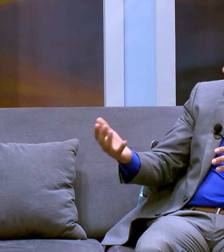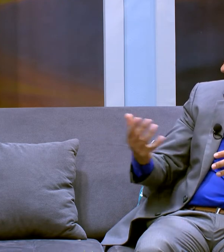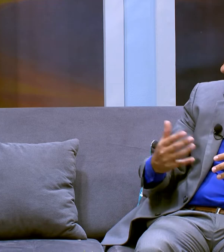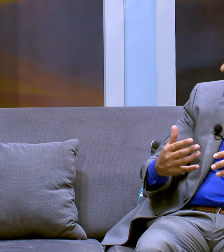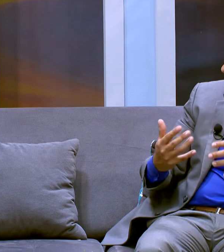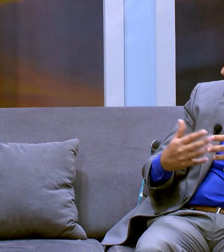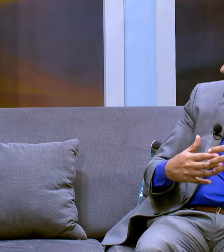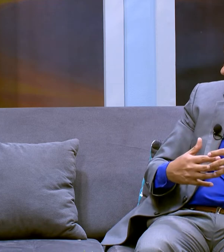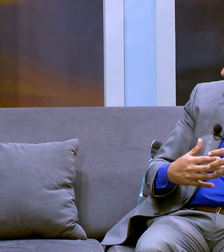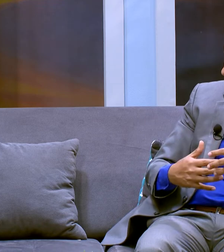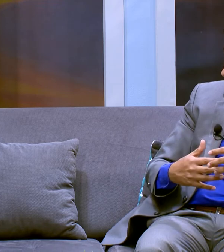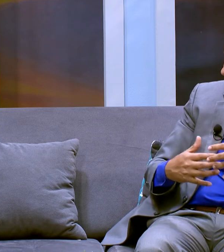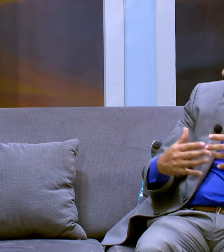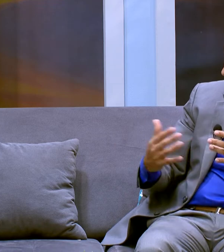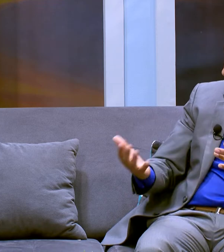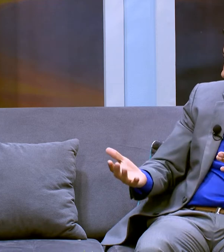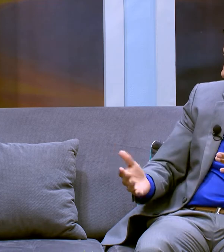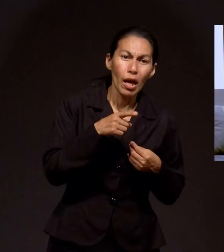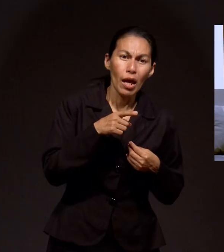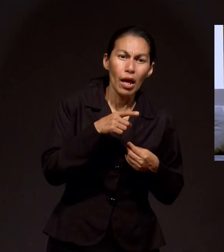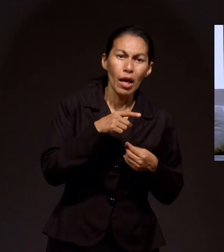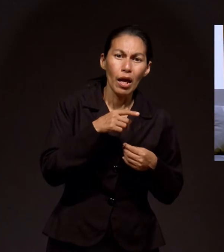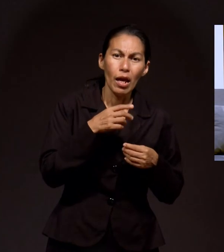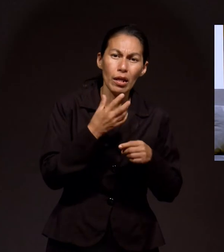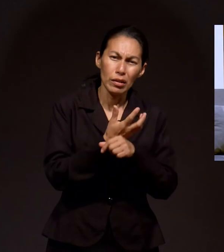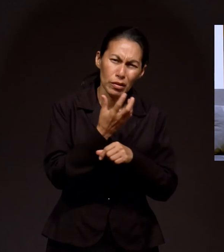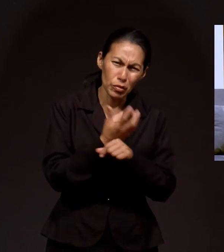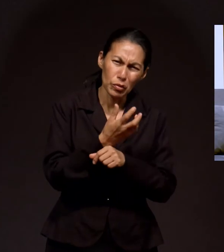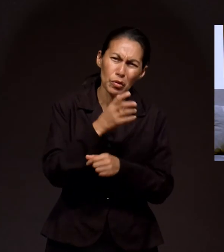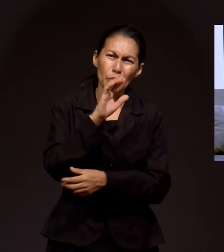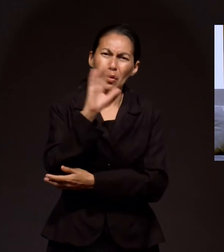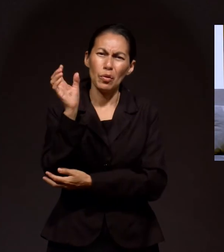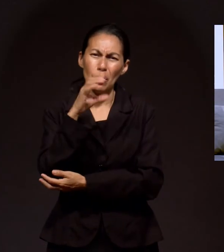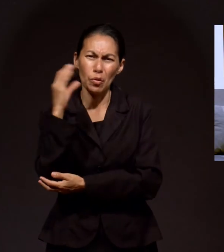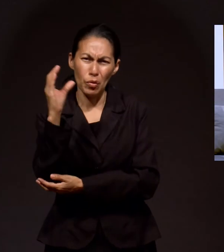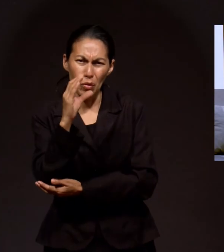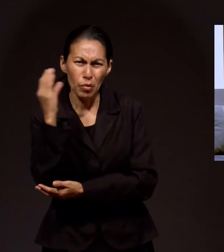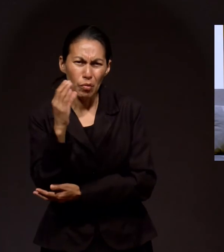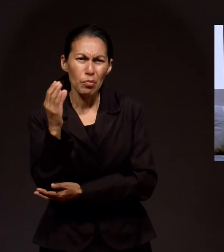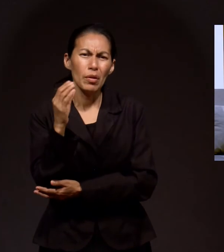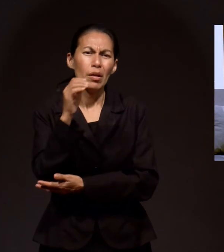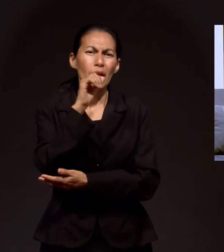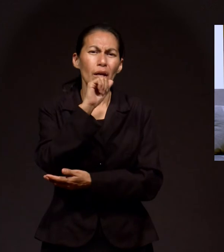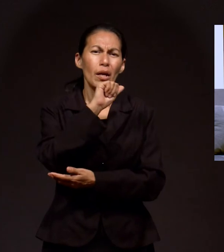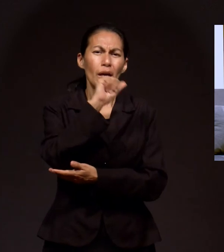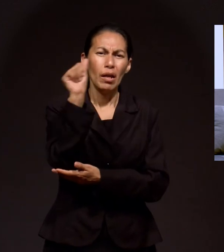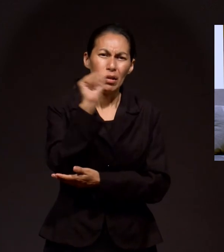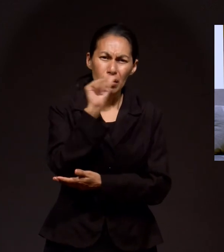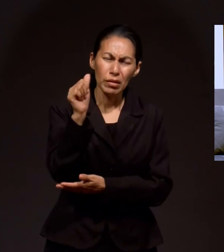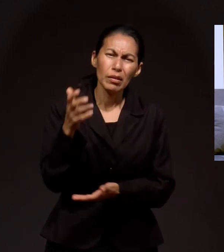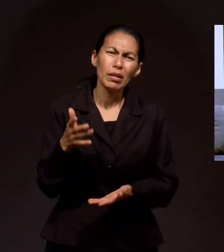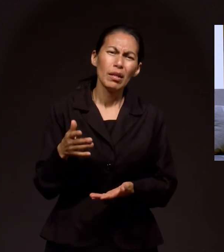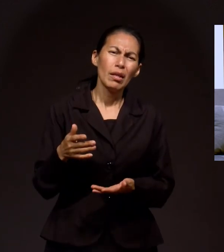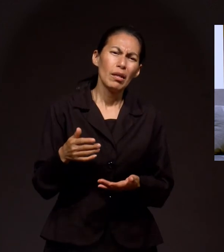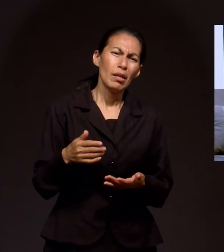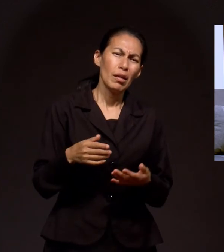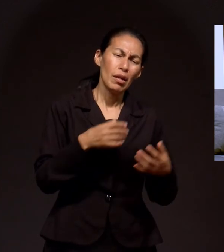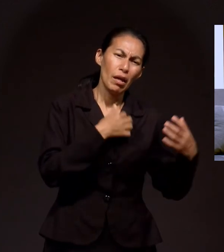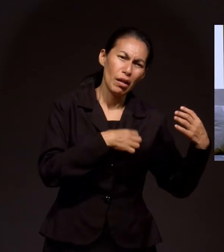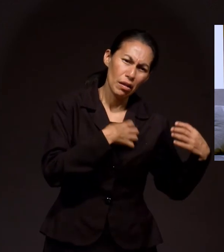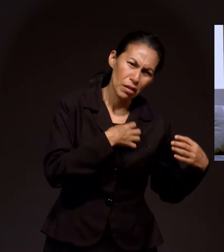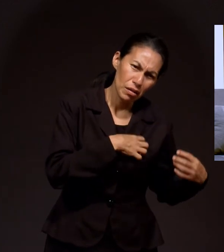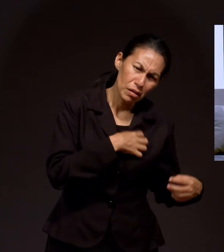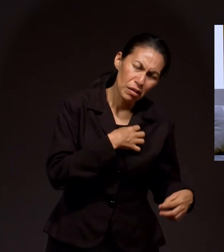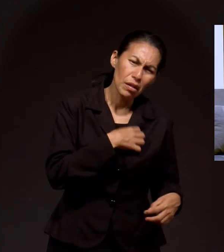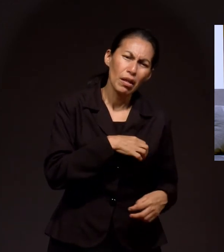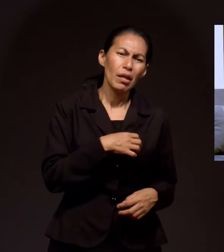empiezan las cadenas nacionales de mi país, las más reconocidas, de Estados Unidos también, de Argentina, a llamarme. A darme entrevistas.